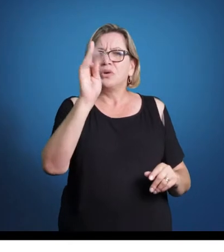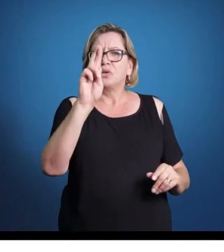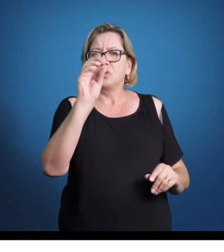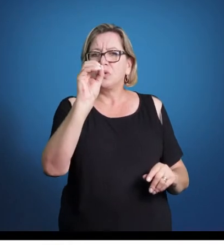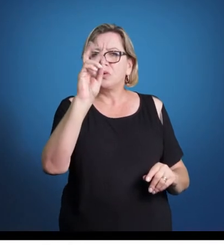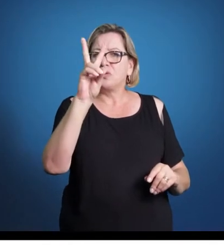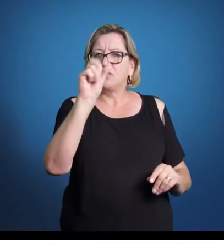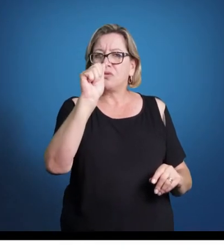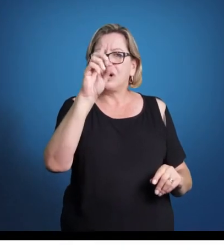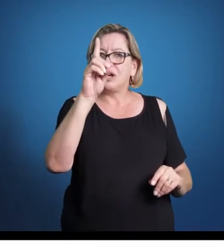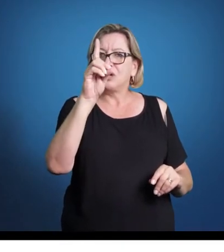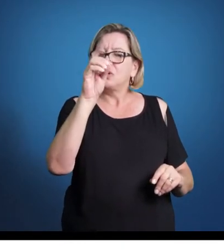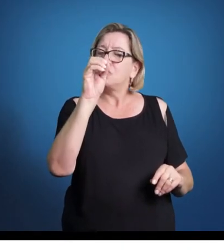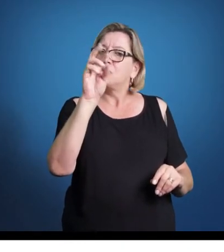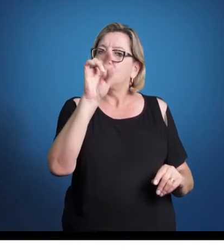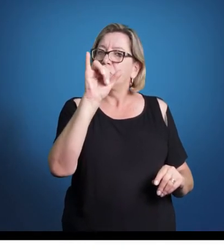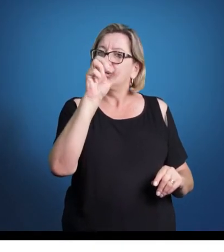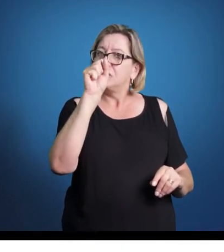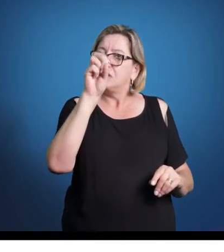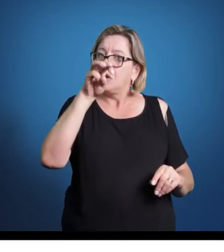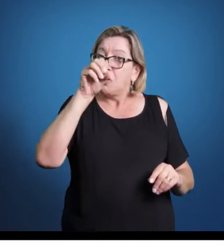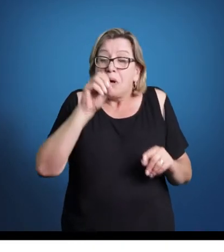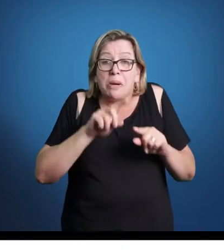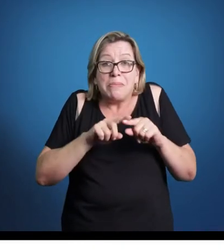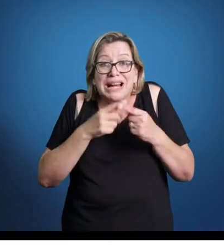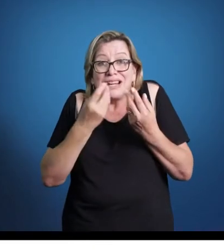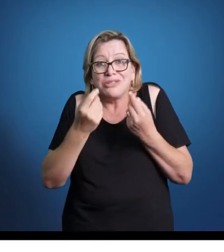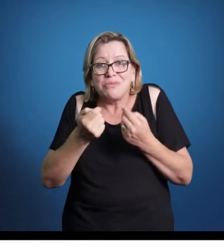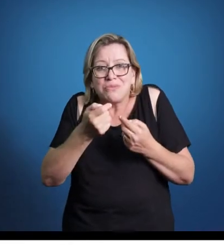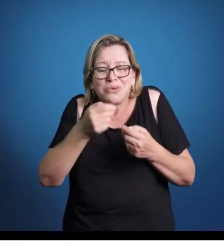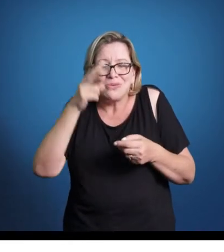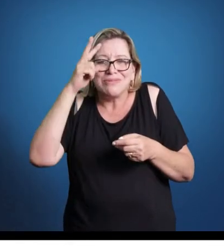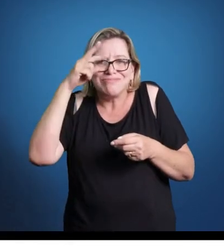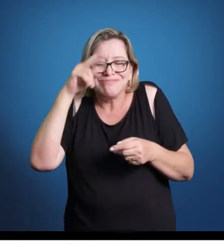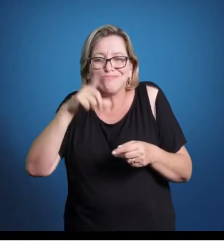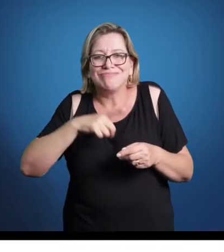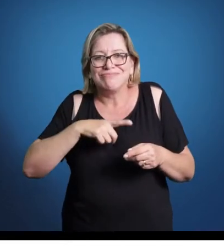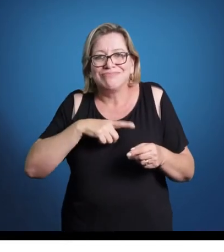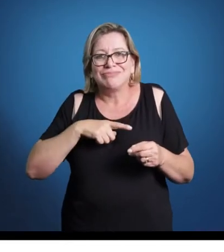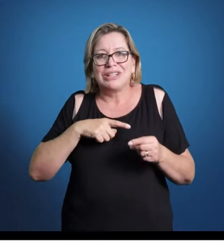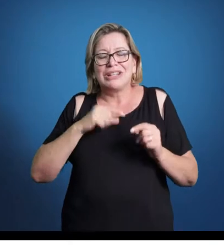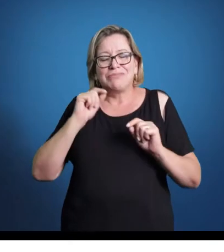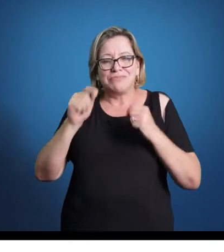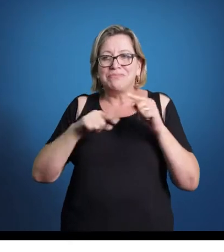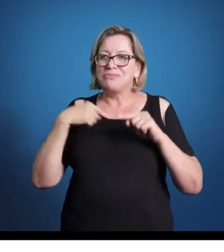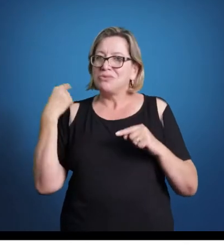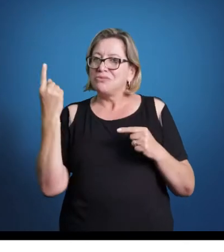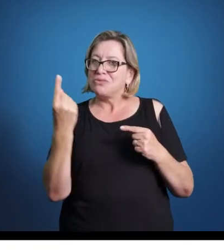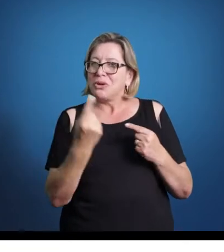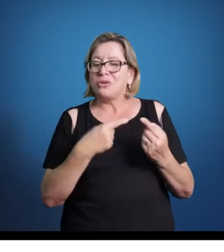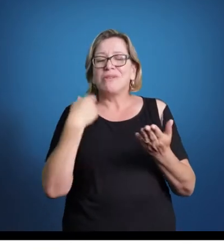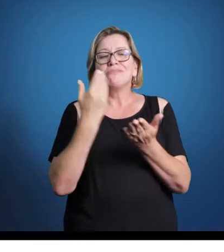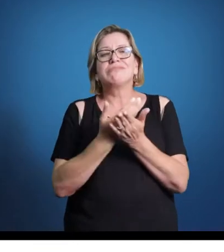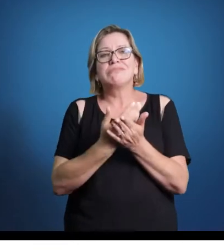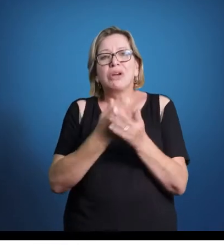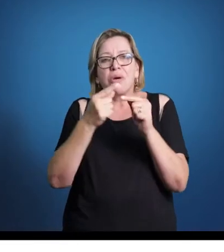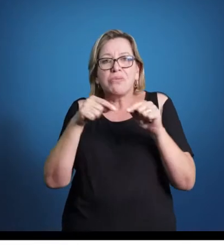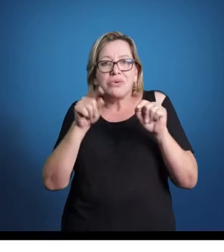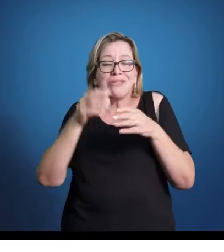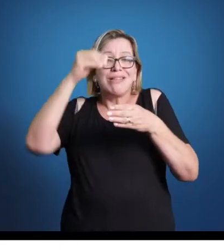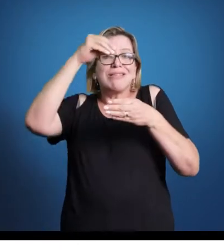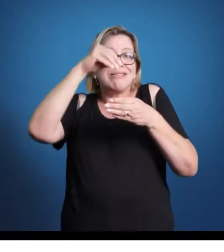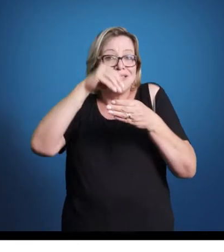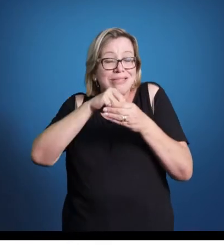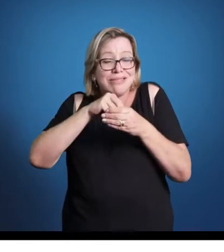historiográfico. Então, a gente estuda o renascimento da música dentro do que foi produzido dentro da Igreja ainda, visto que é o que tem em